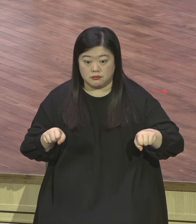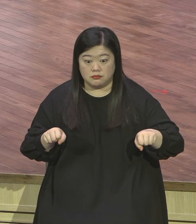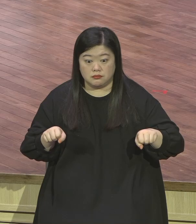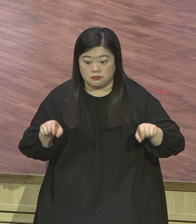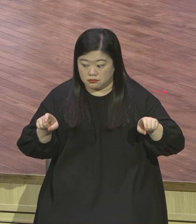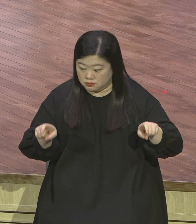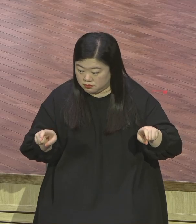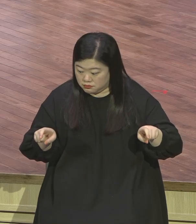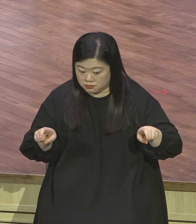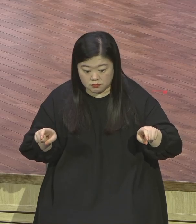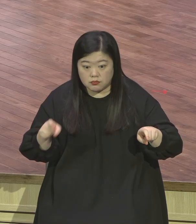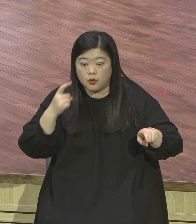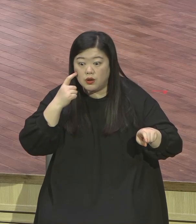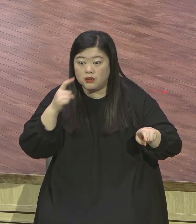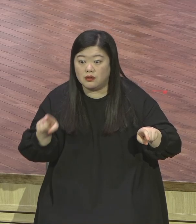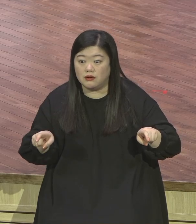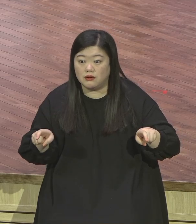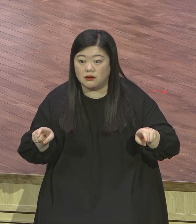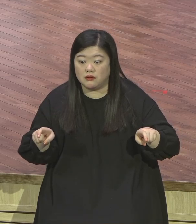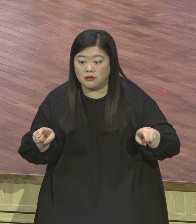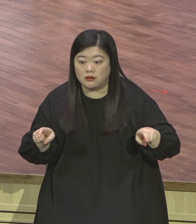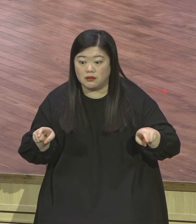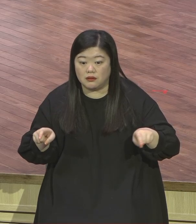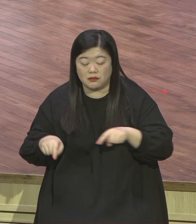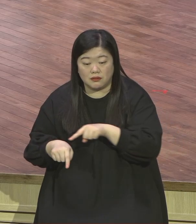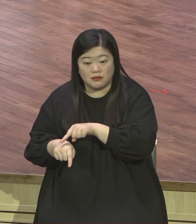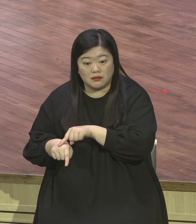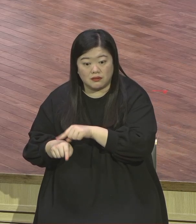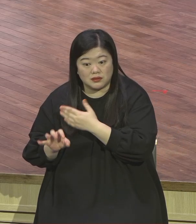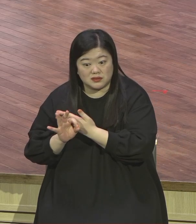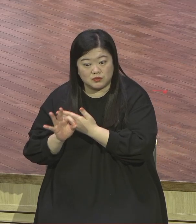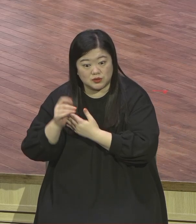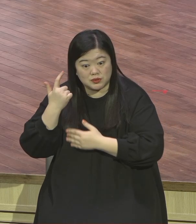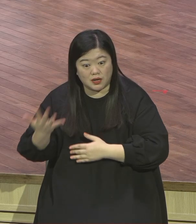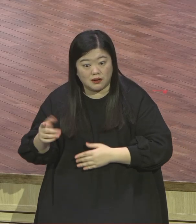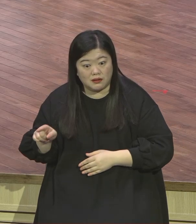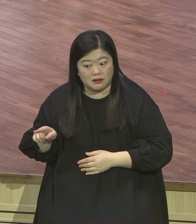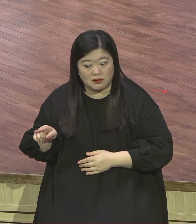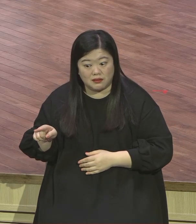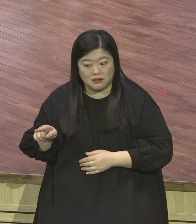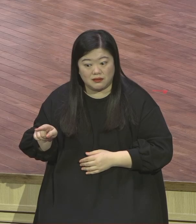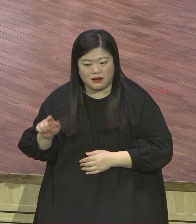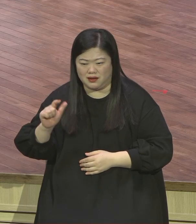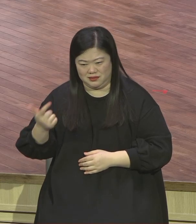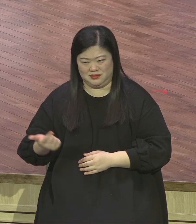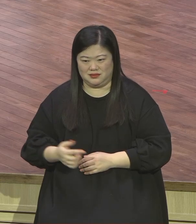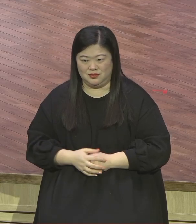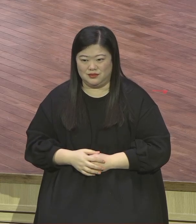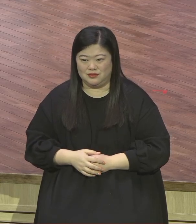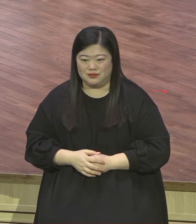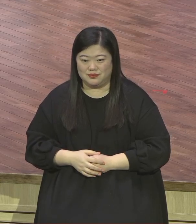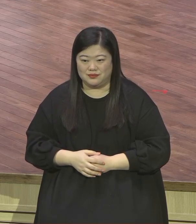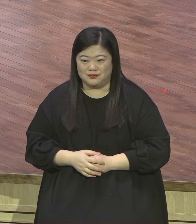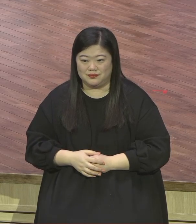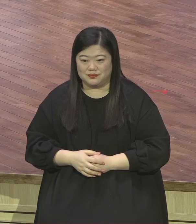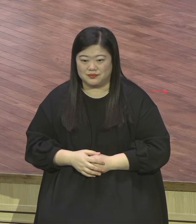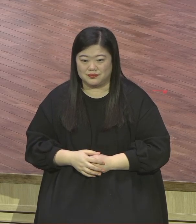이러니 어떻게 2, 7이 가슴에